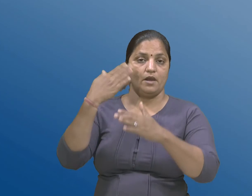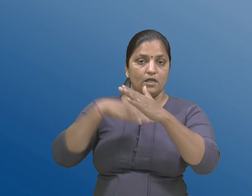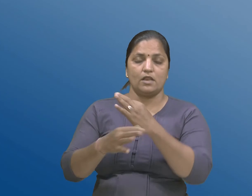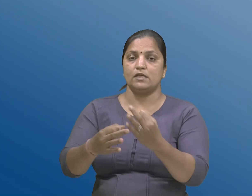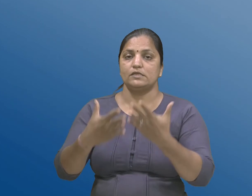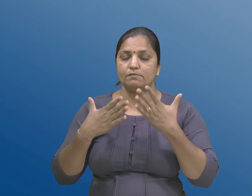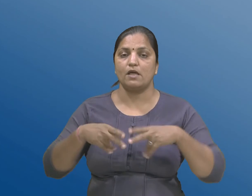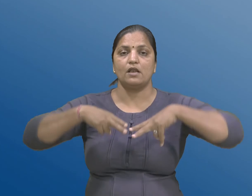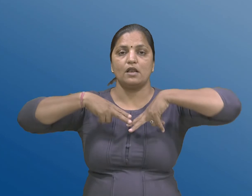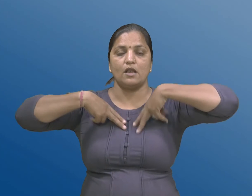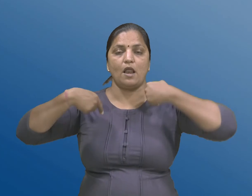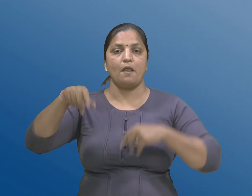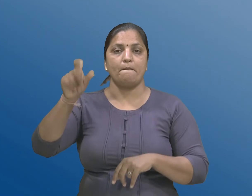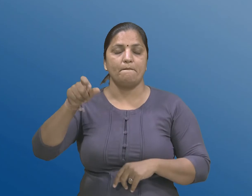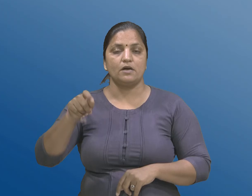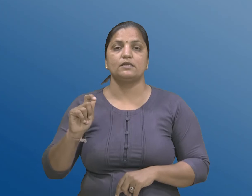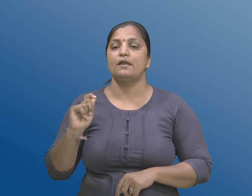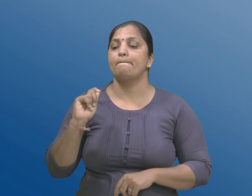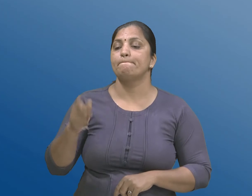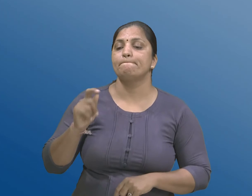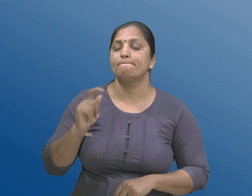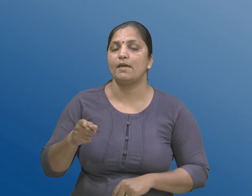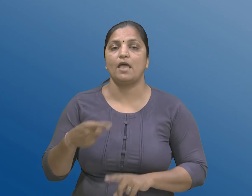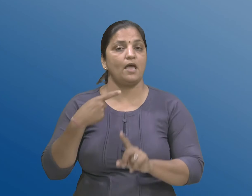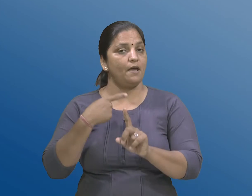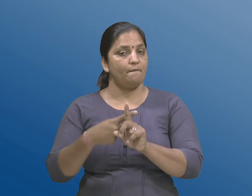प्रोसीक्यूटर ने चुकवानी भी अने महेंतानू